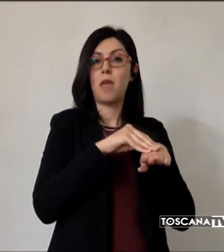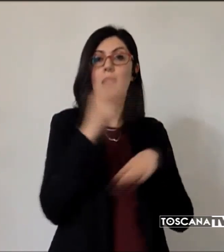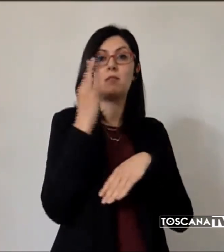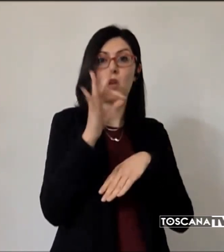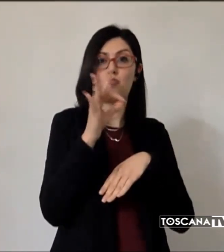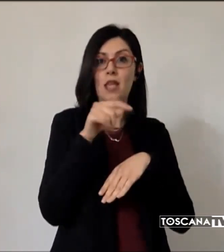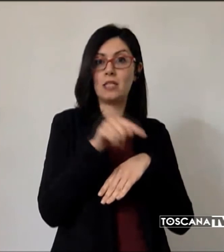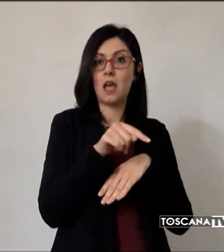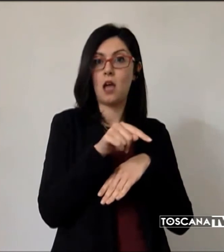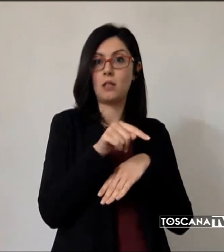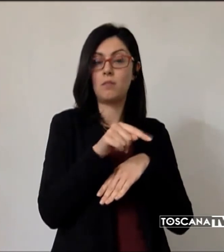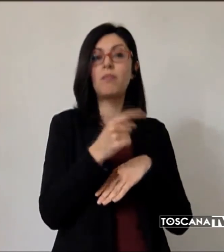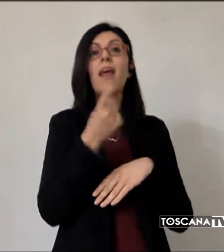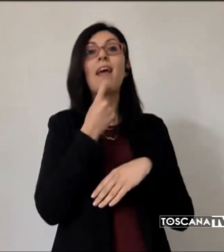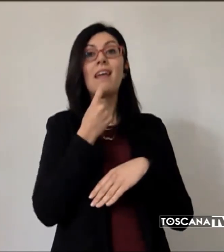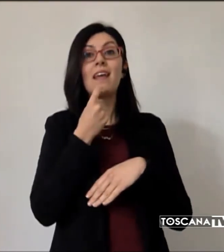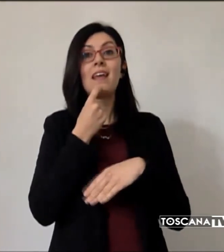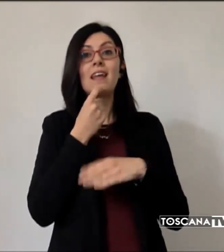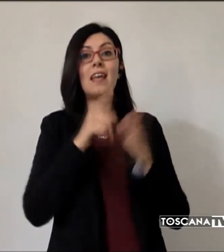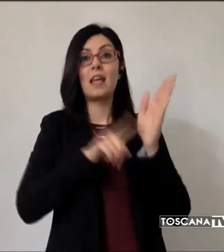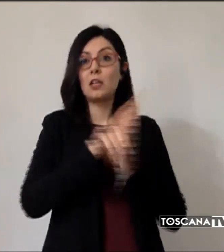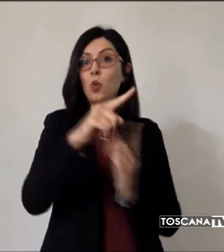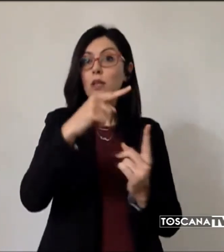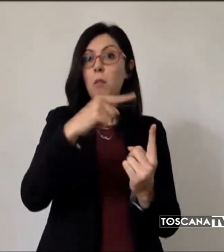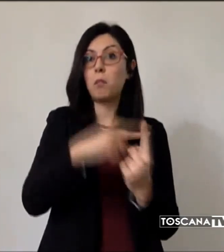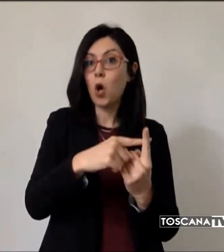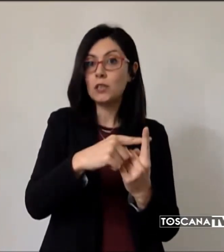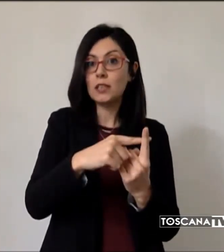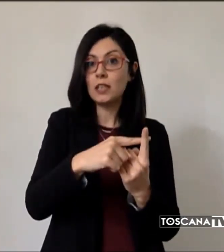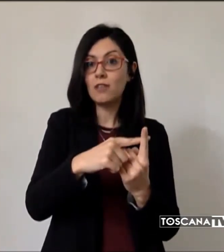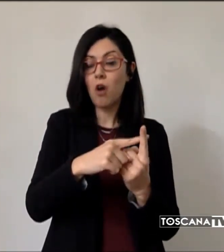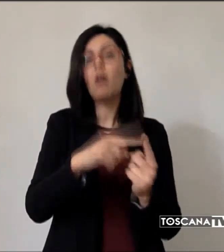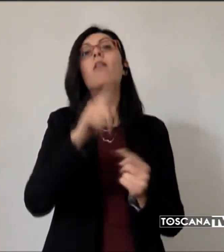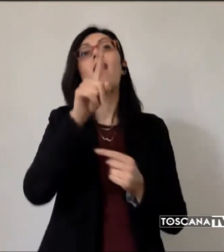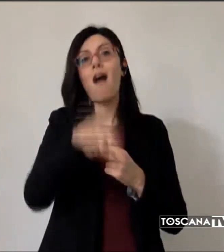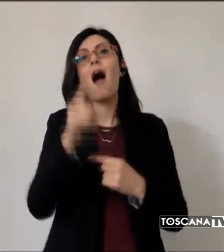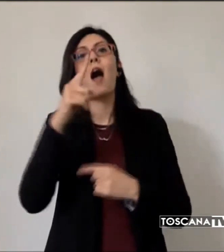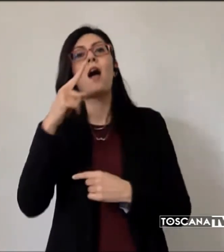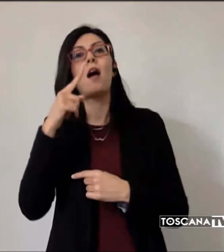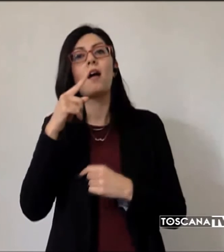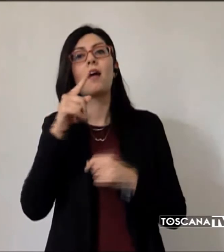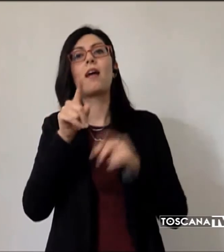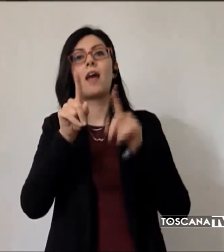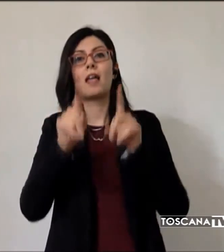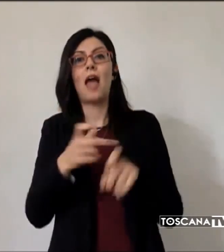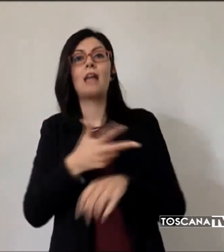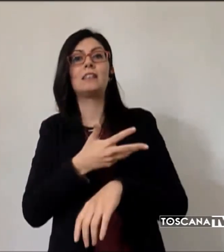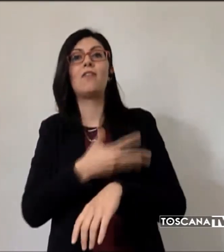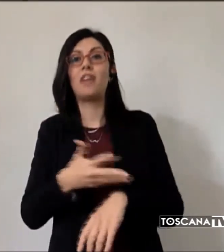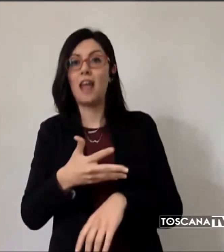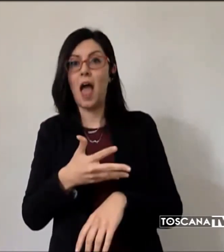risultati positivi sarà anche effettuato il test virale sempre sul posto e saranno